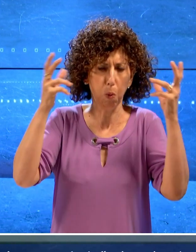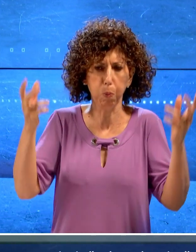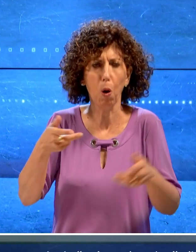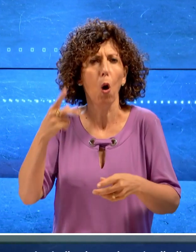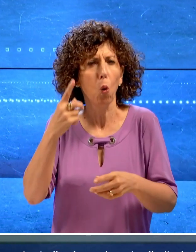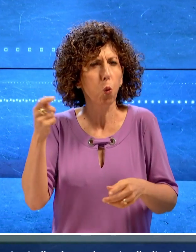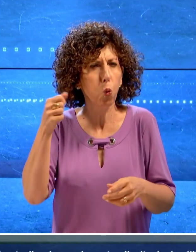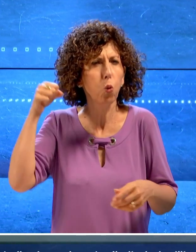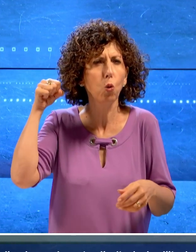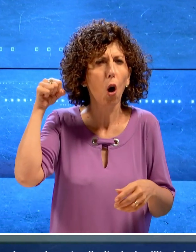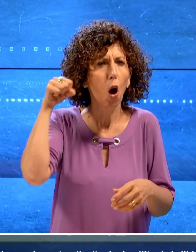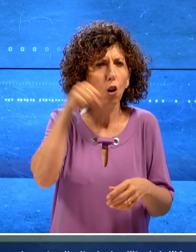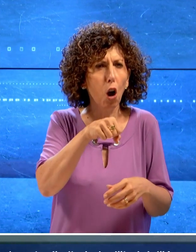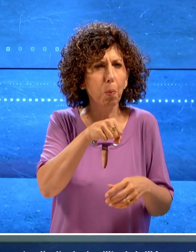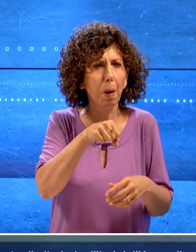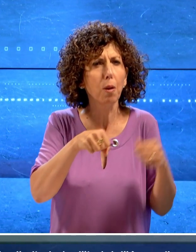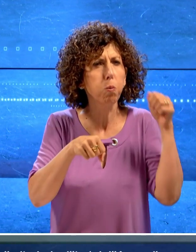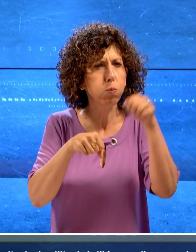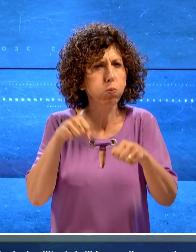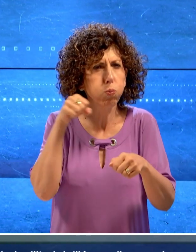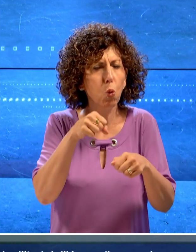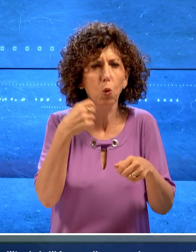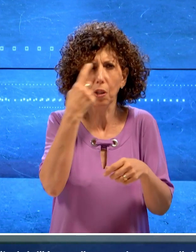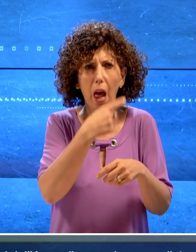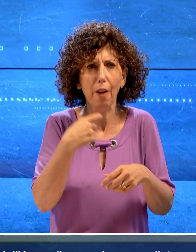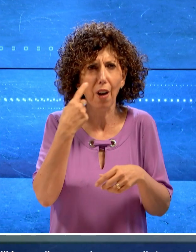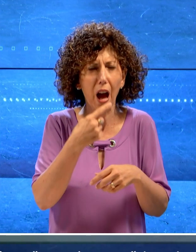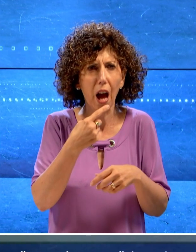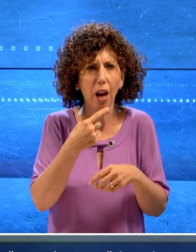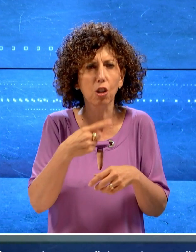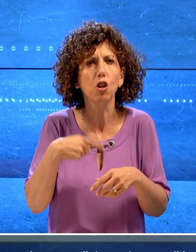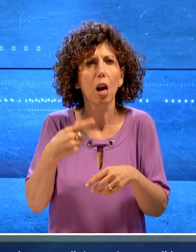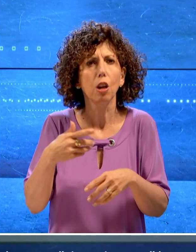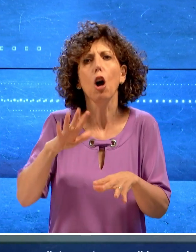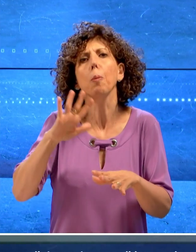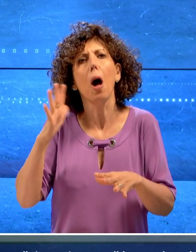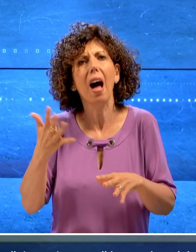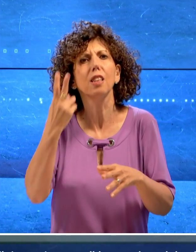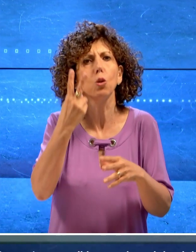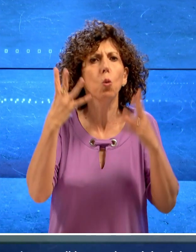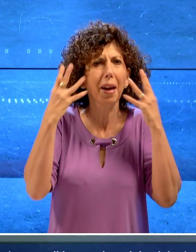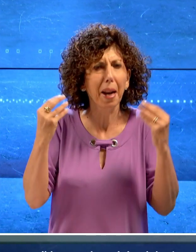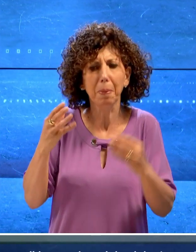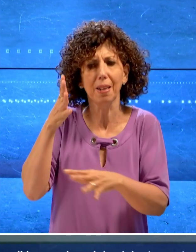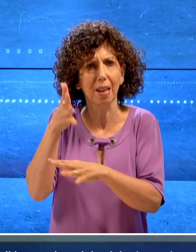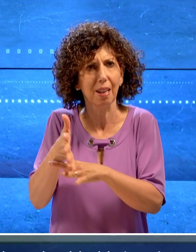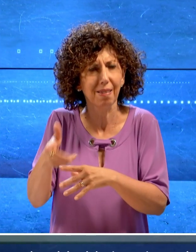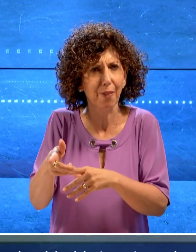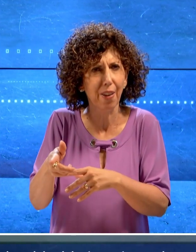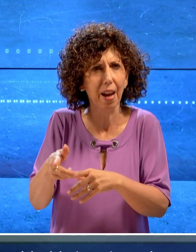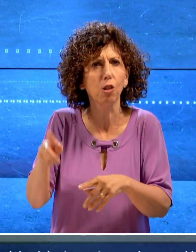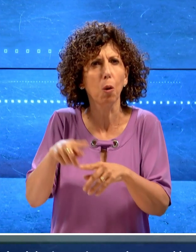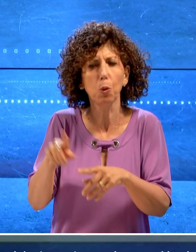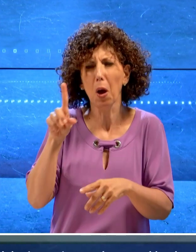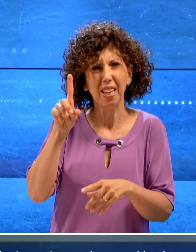di loro, colpendolo violentamente con pugni al volto. Solo l'intervento di altri due carabinieri e l'utilizzo